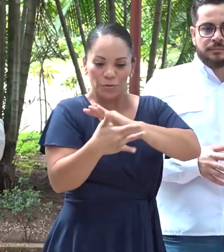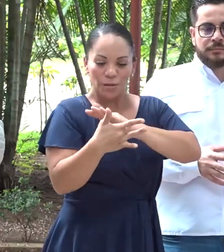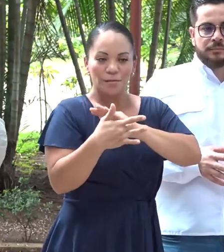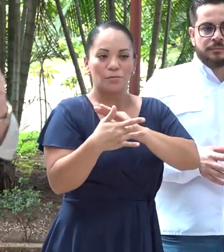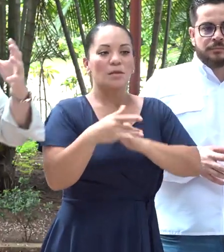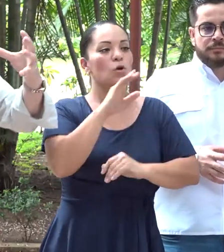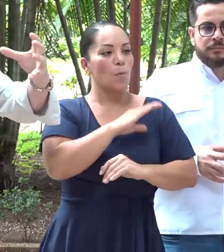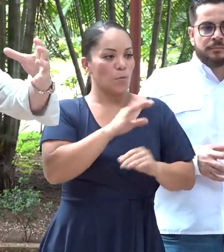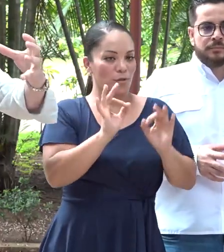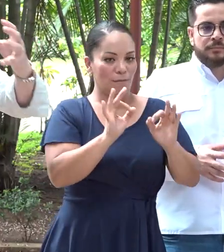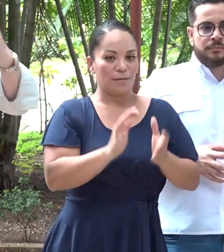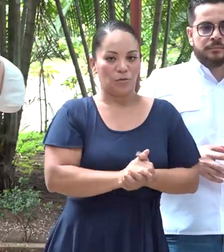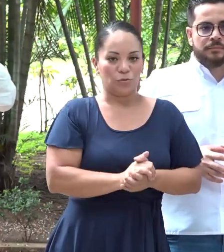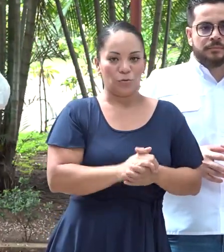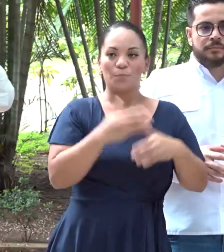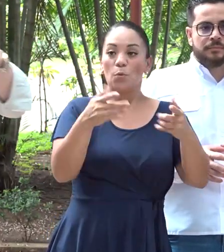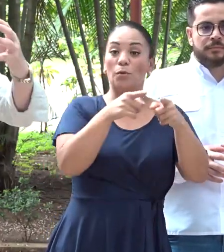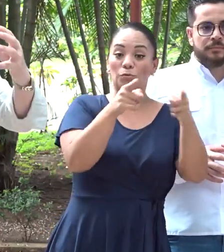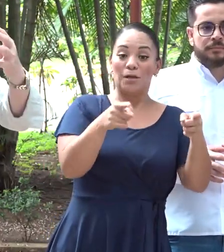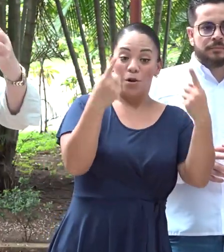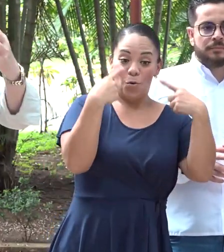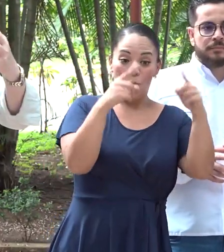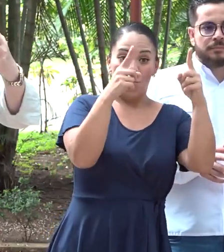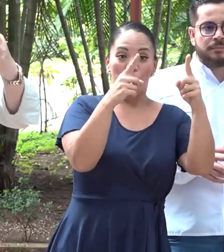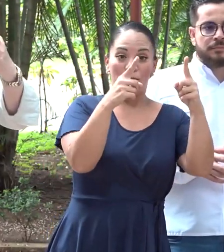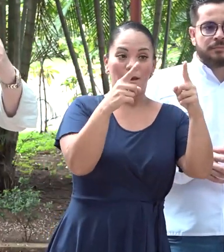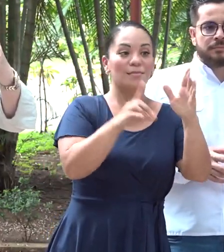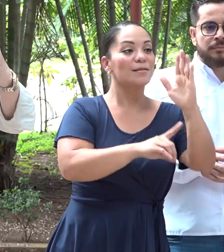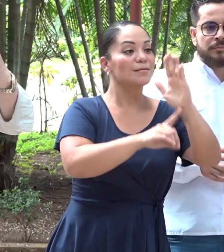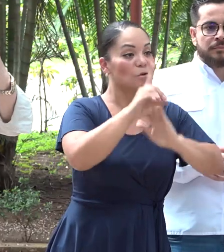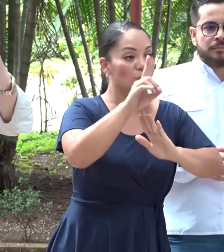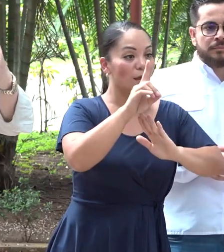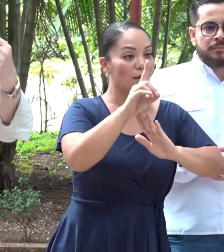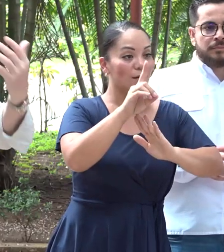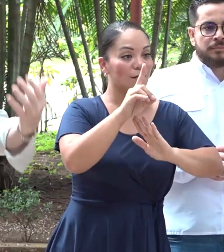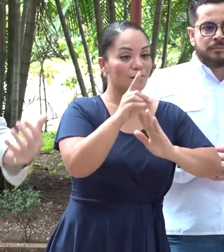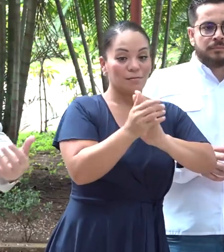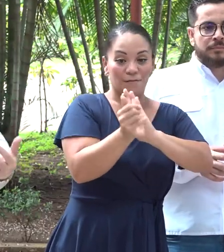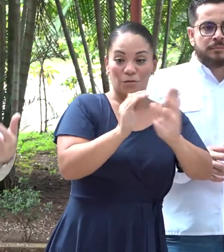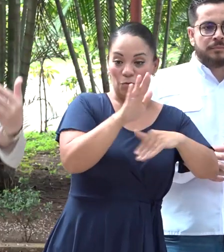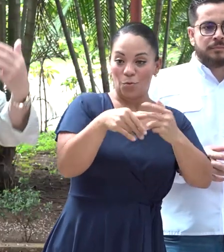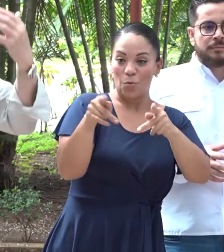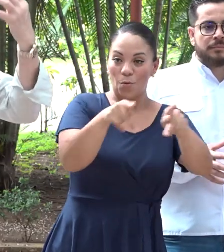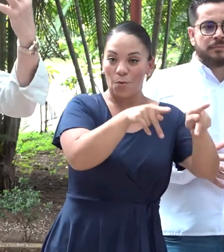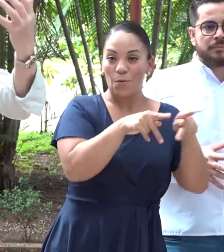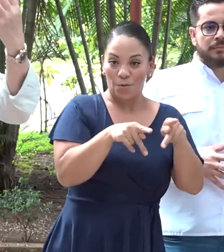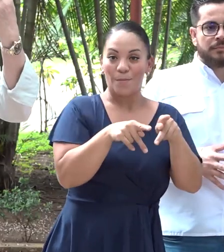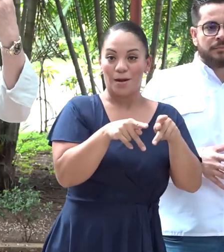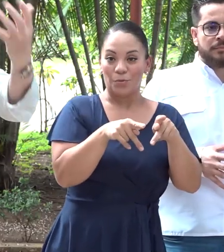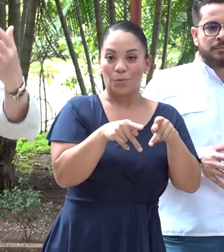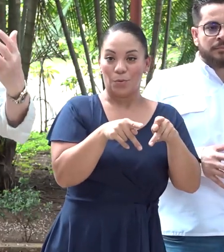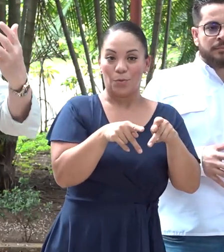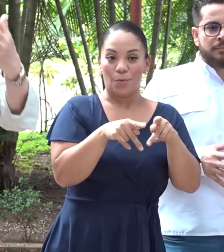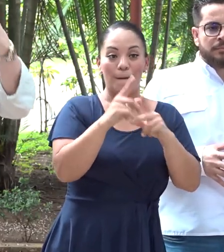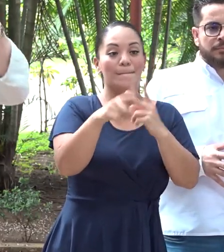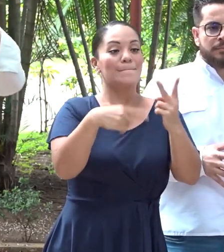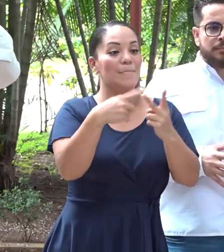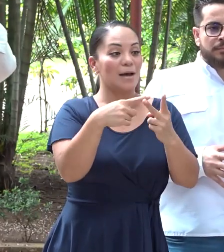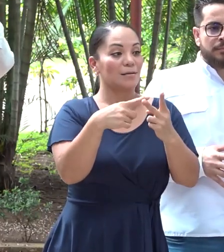comportamientos. Cuando usted logra desarrollar el capital humano y el capital físico,